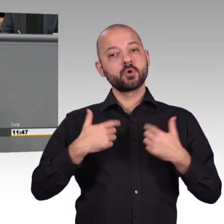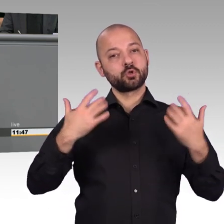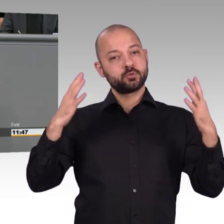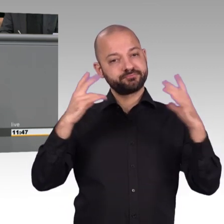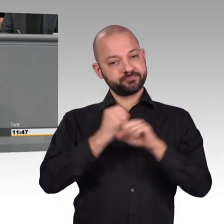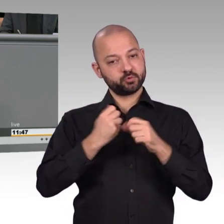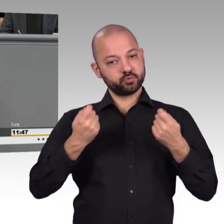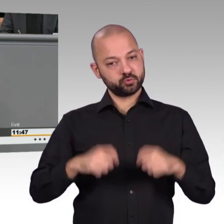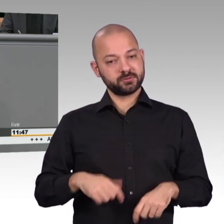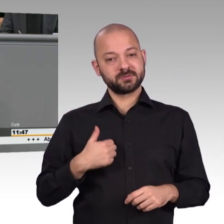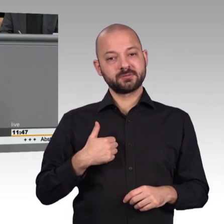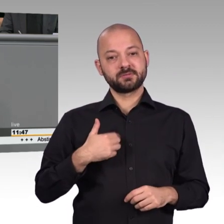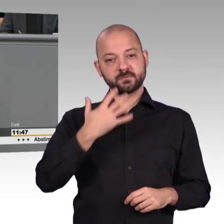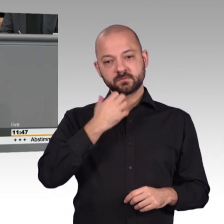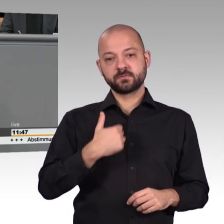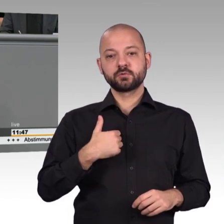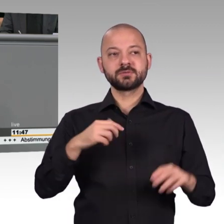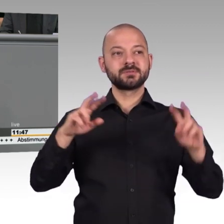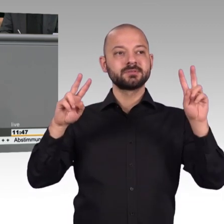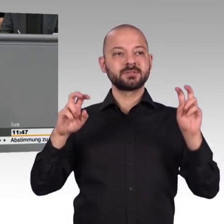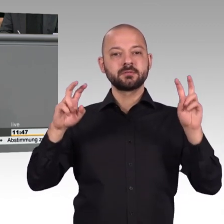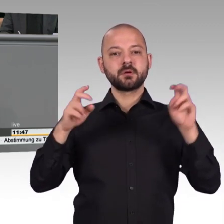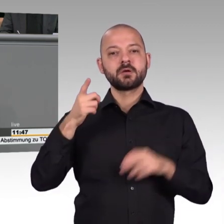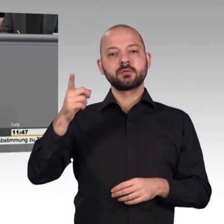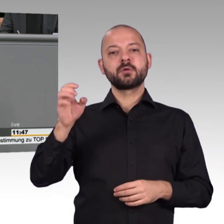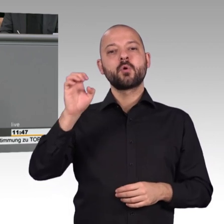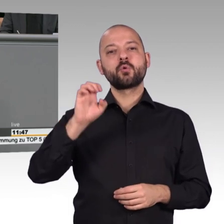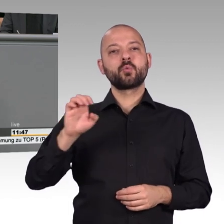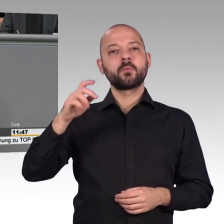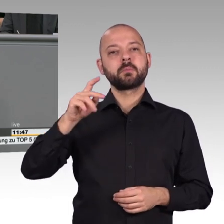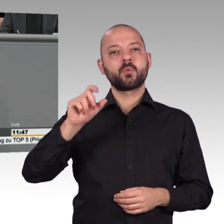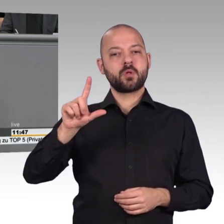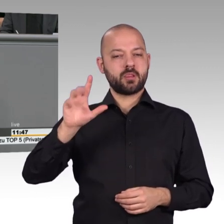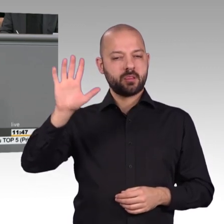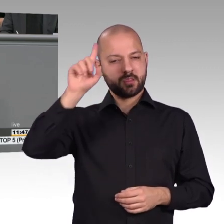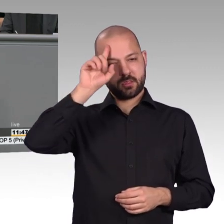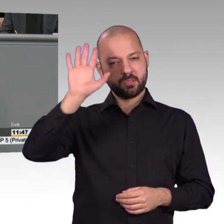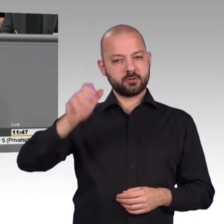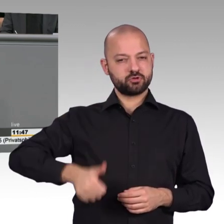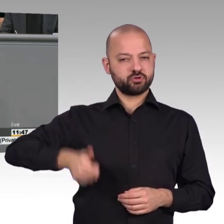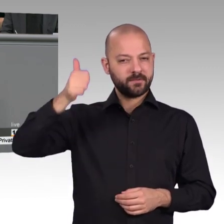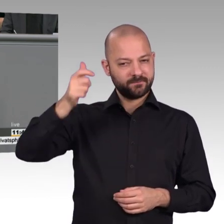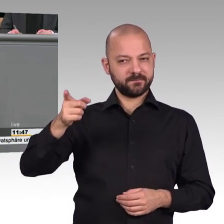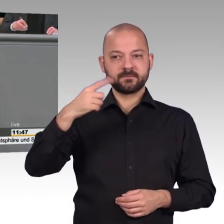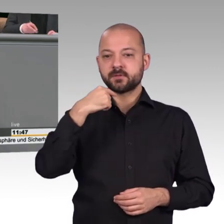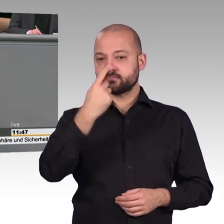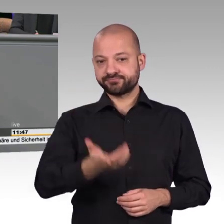Lassen Sie uns deshalb gemeinsam daran arbeiten, die Cyberfähigkeiten unserer Sicherheitsbehörden zu stärken und nicht sie zu schwächen. Herzlichen Dank.